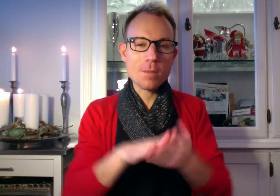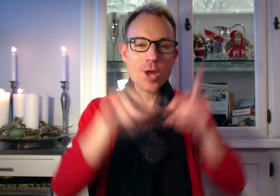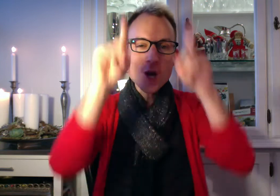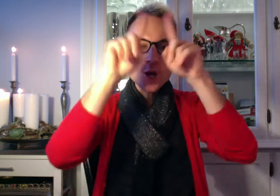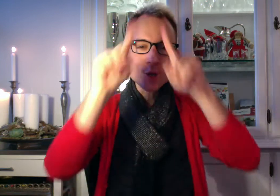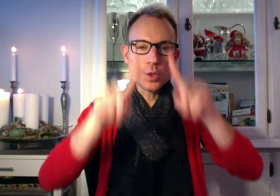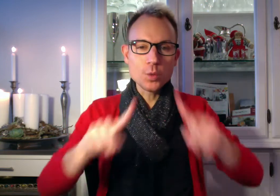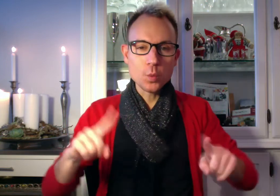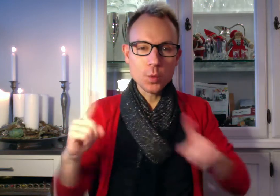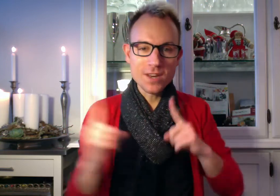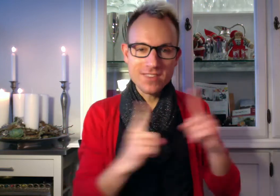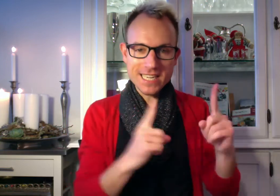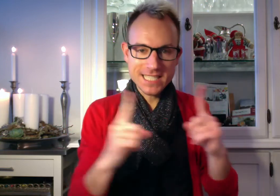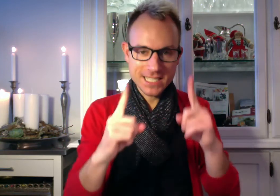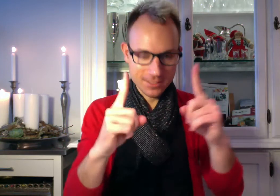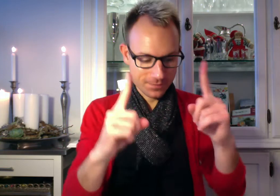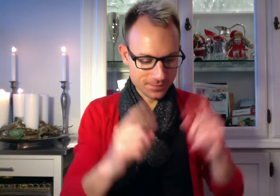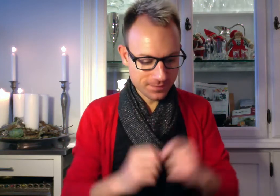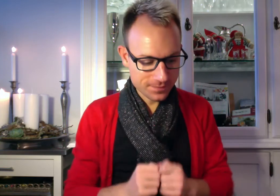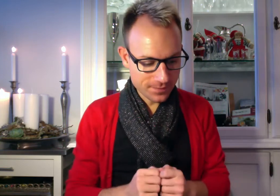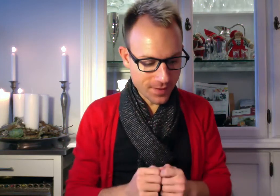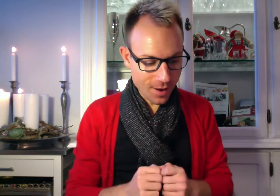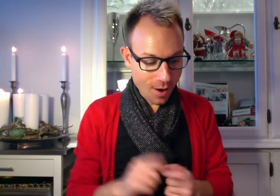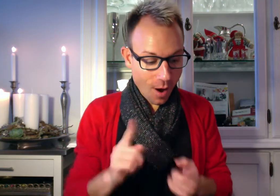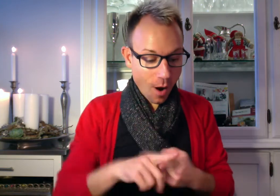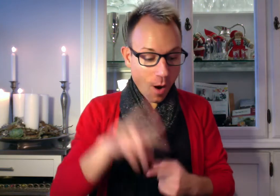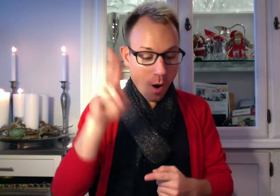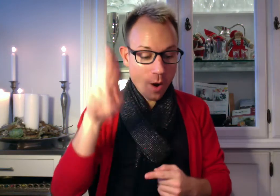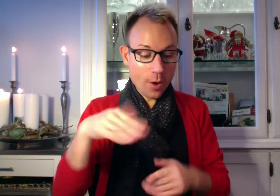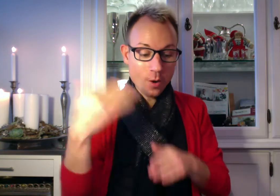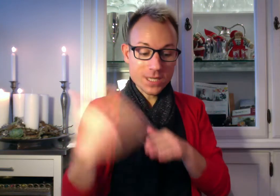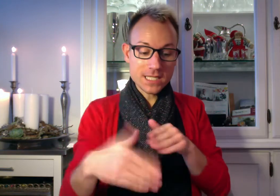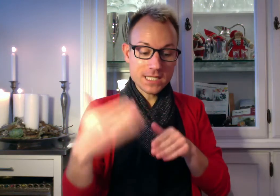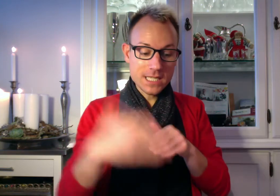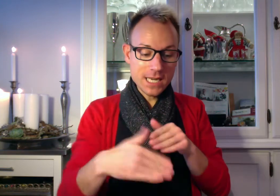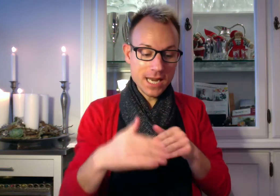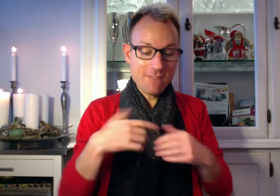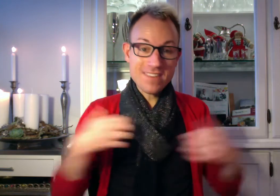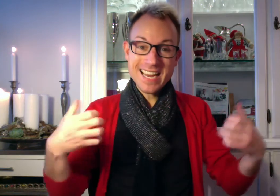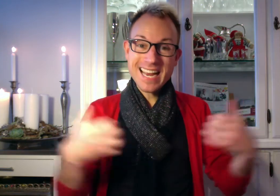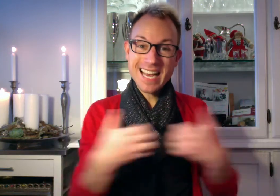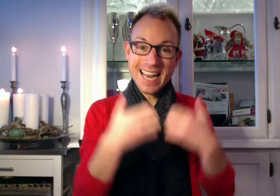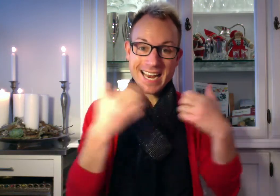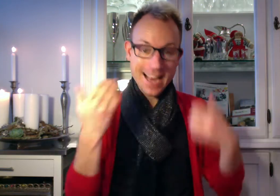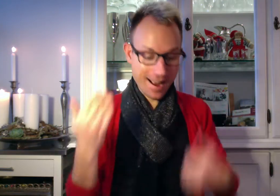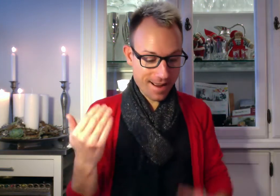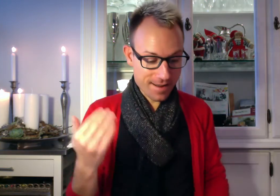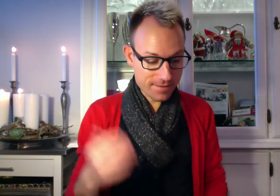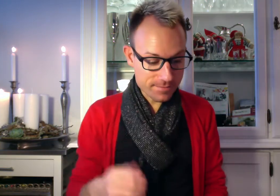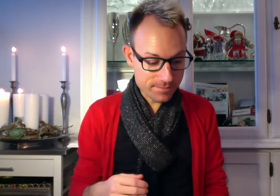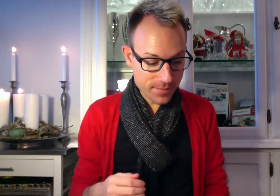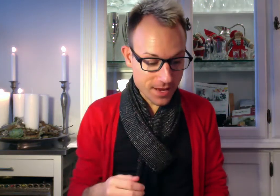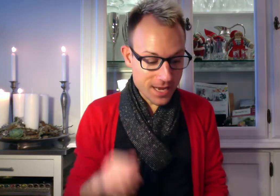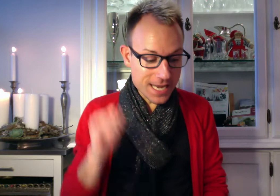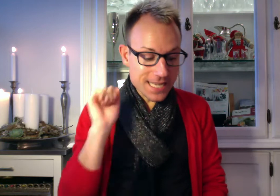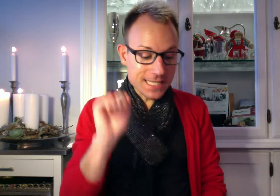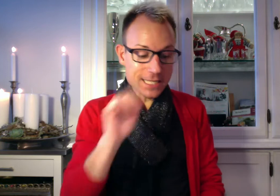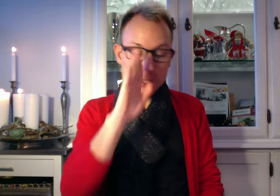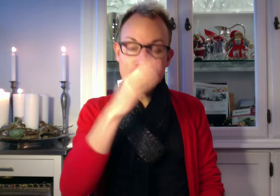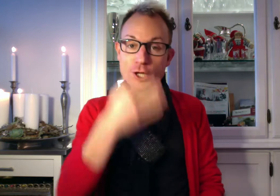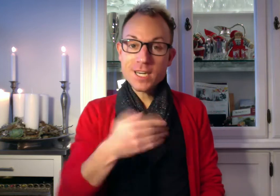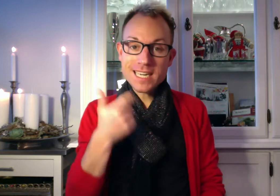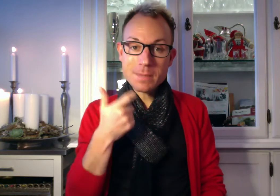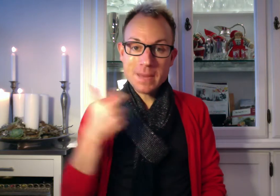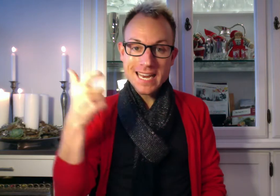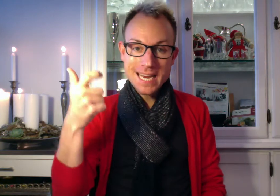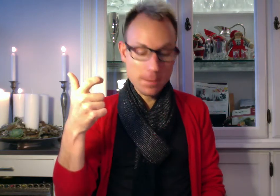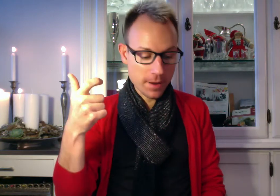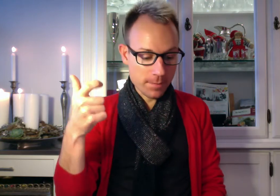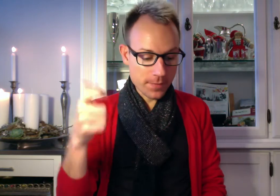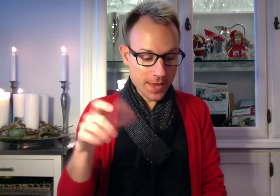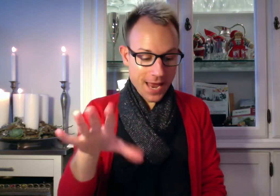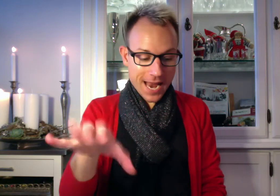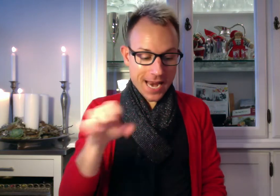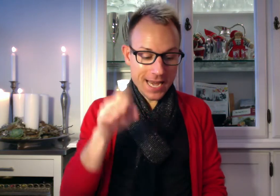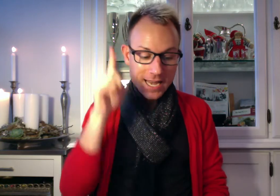juleviser. Og når de tit vi klinker her. Sin søndagspibe henter